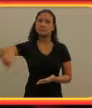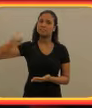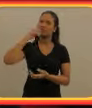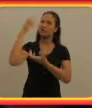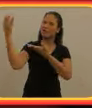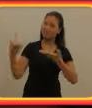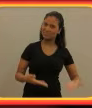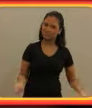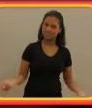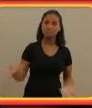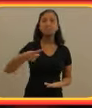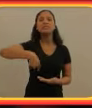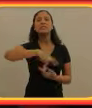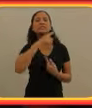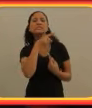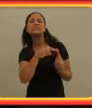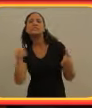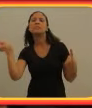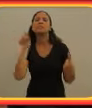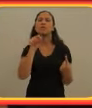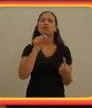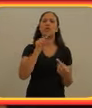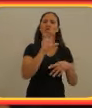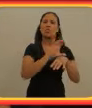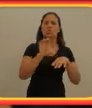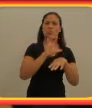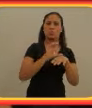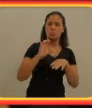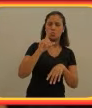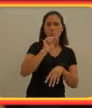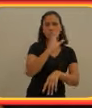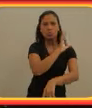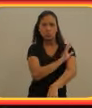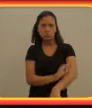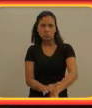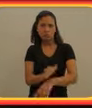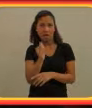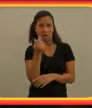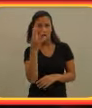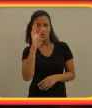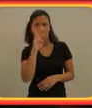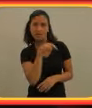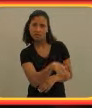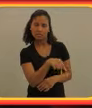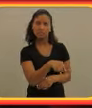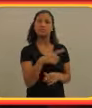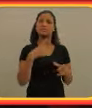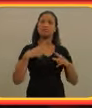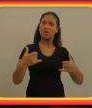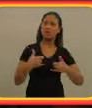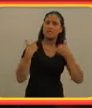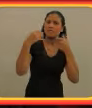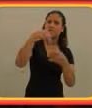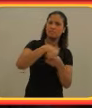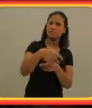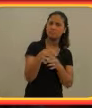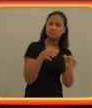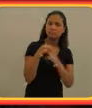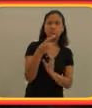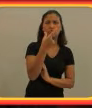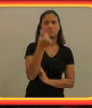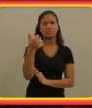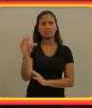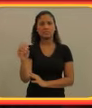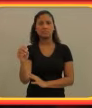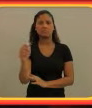E a Semana Cultural Sinais na Arte é um evento que a gente desenvolve desde 2010, essa semana ela tem oficina de discotecagem